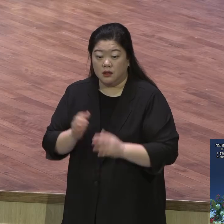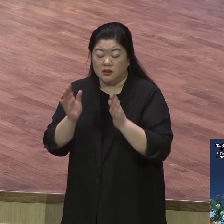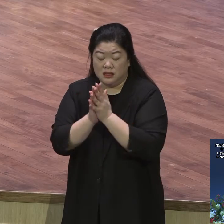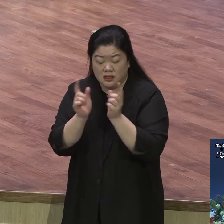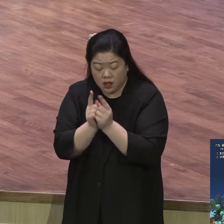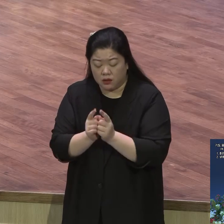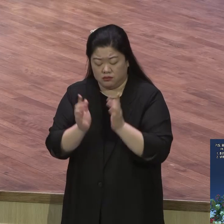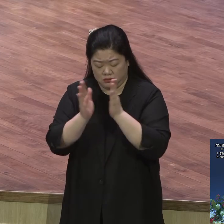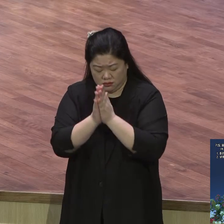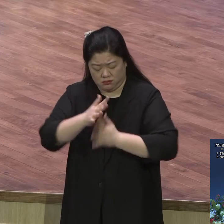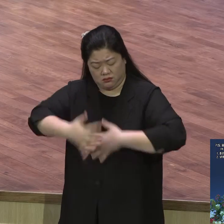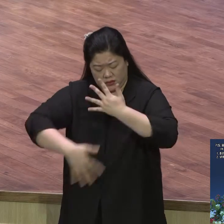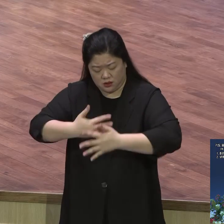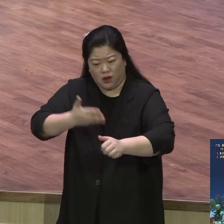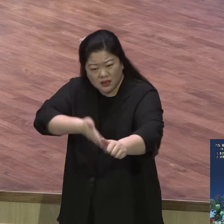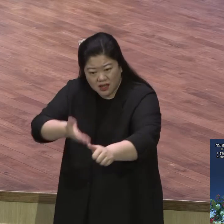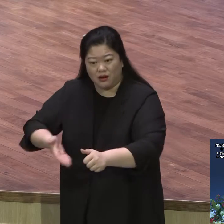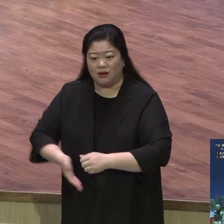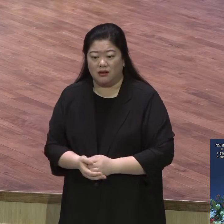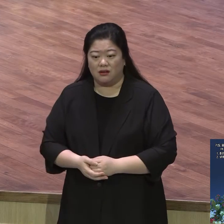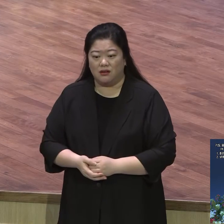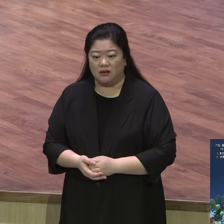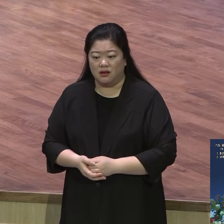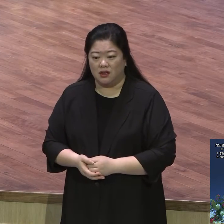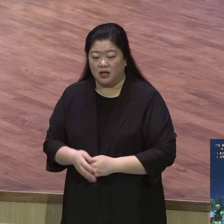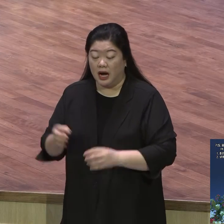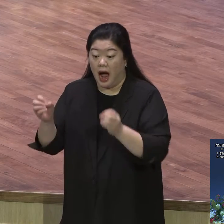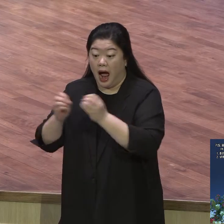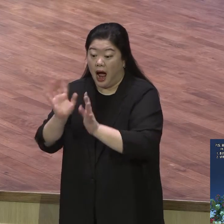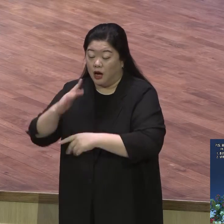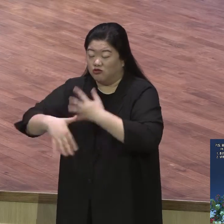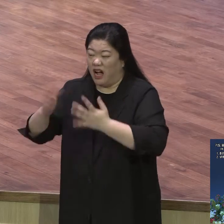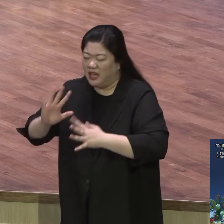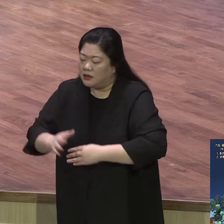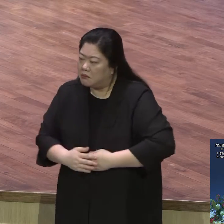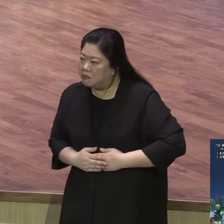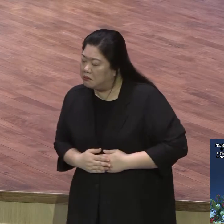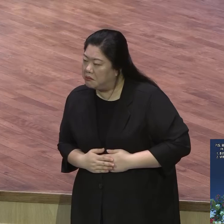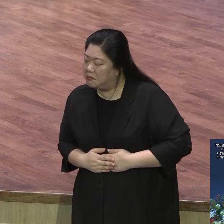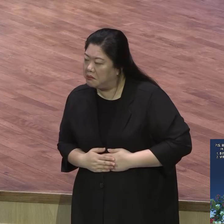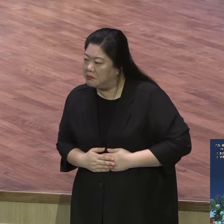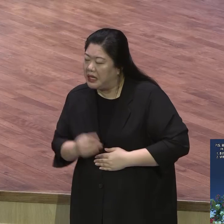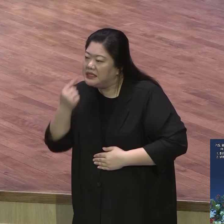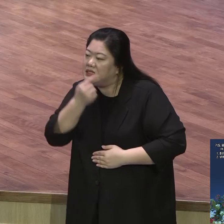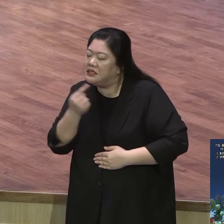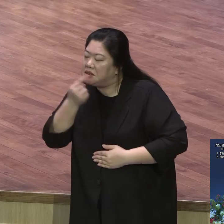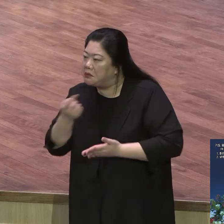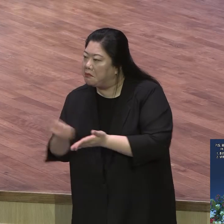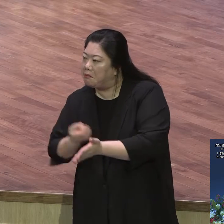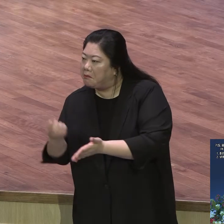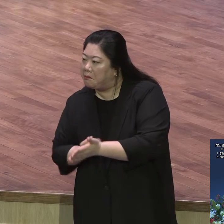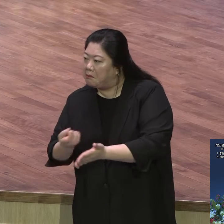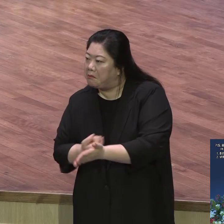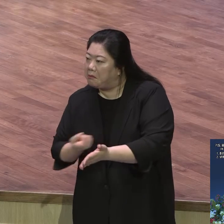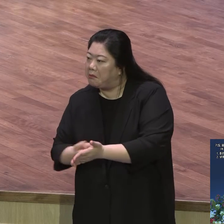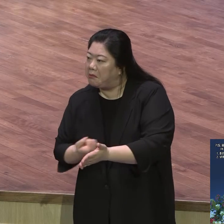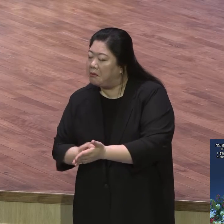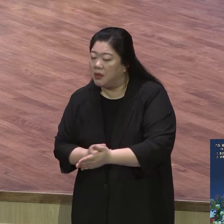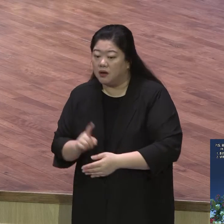실제로 하는 겁니다 어떤 기도 언약 잡고 말씀 잡고 노트 적으면 뭐 할 거예요 노트 적으면 맨날 자국자국